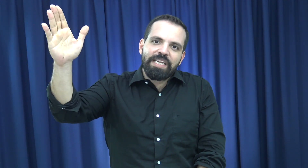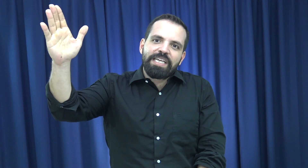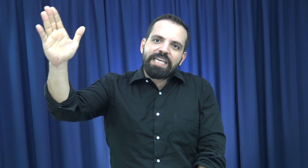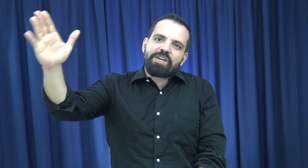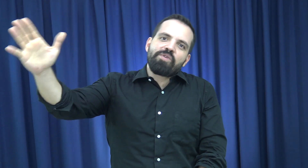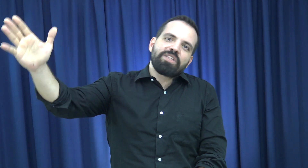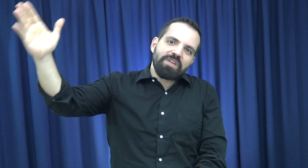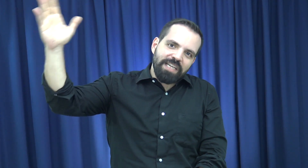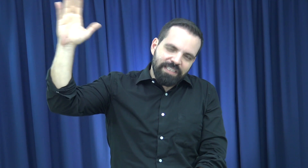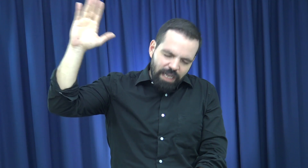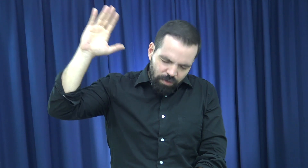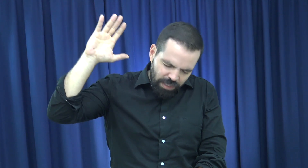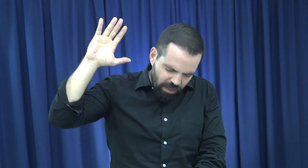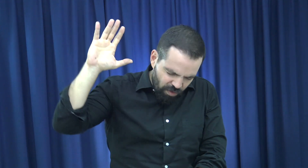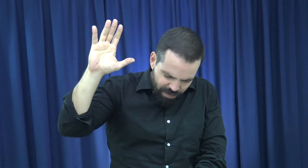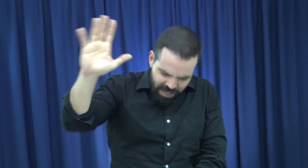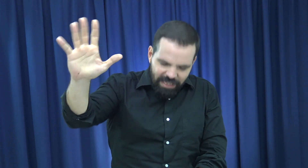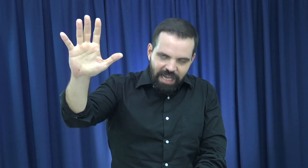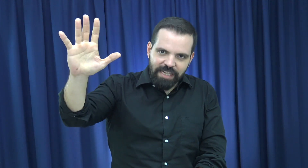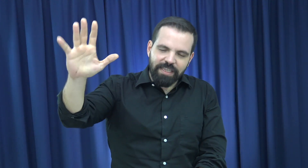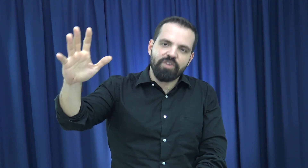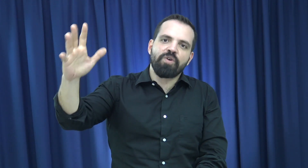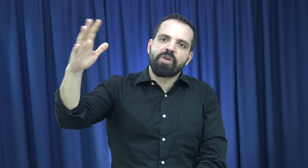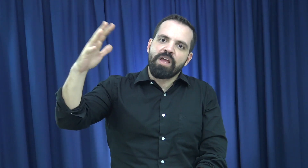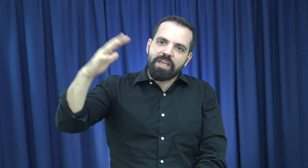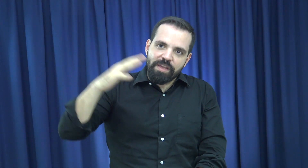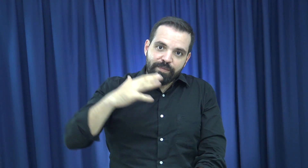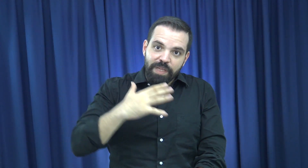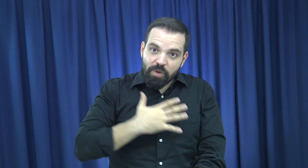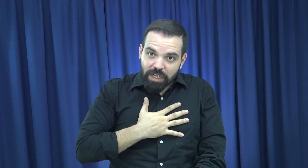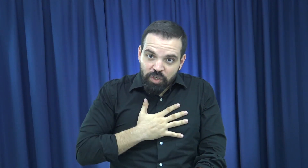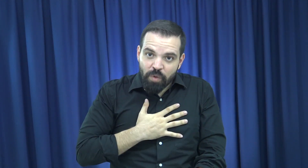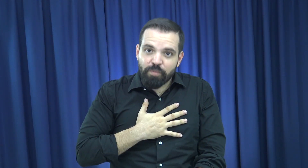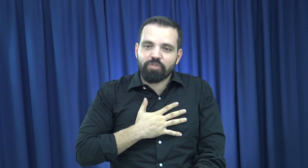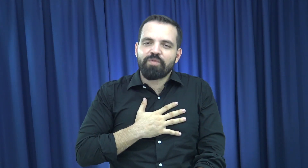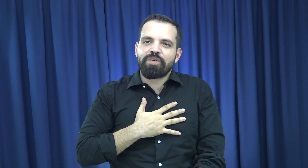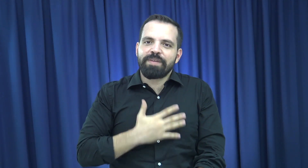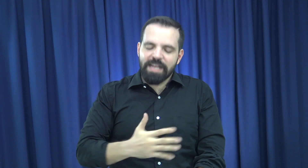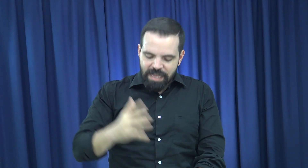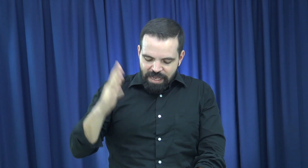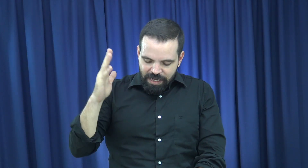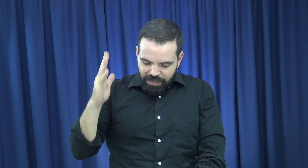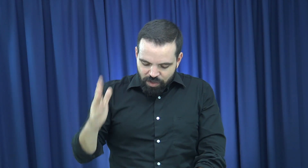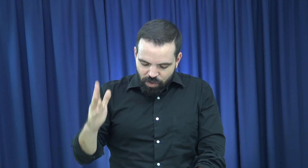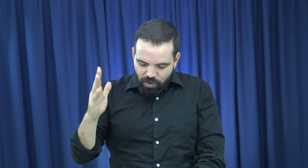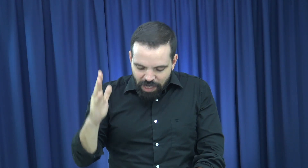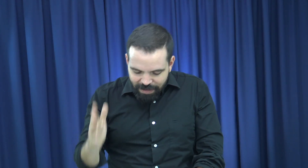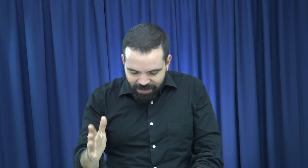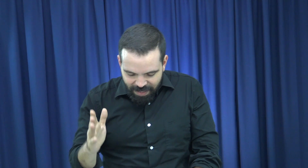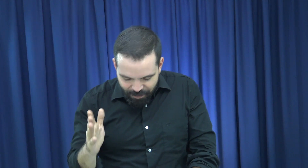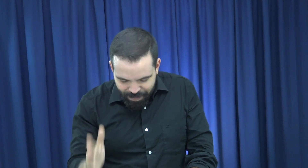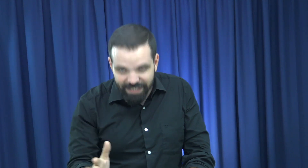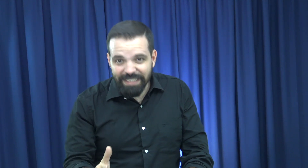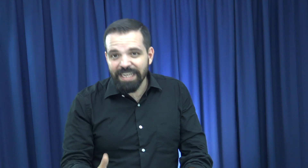Y cuando el cristiano se encomienda al Señor y pide oración por su enfermedad, el Señor nos libra de la peste